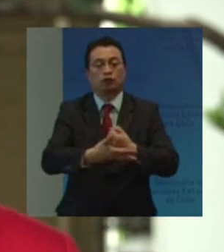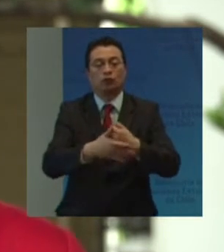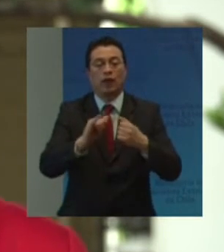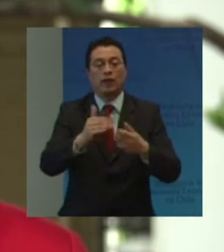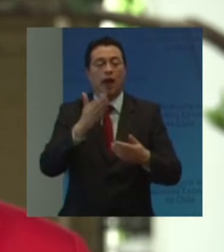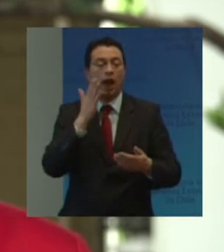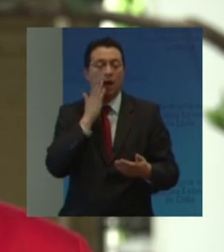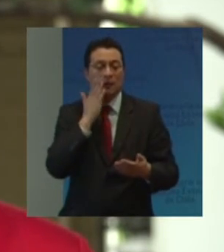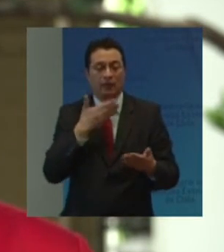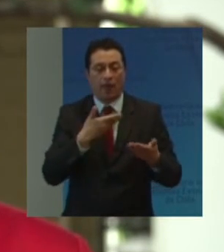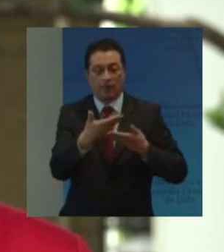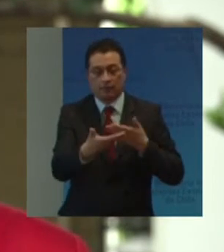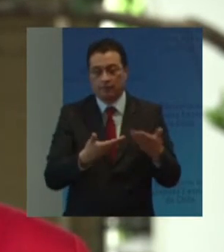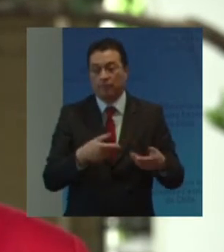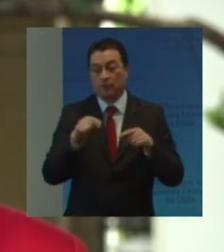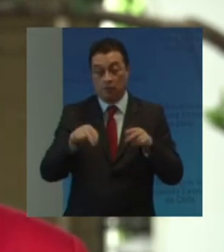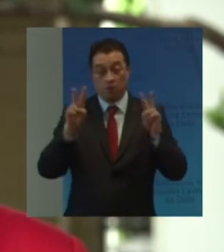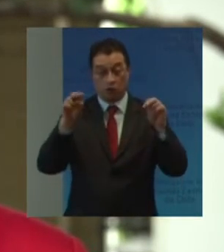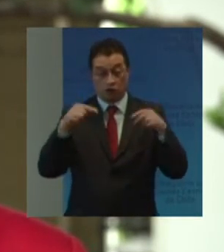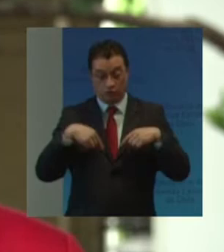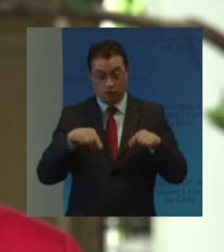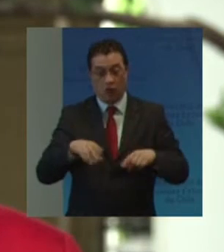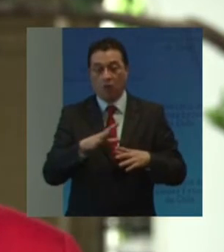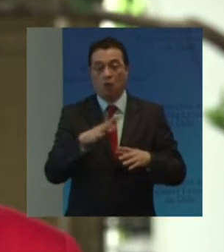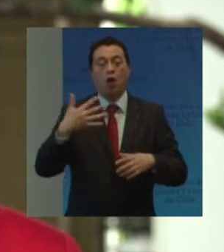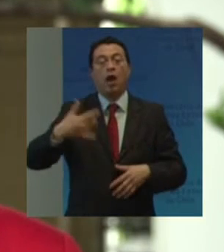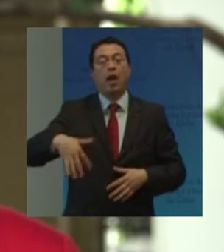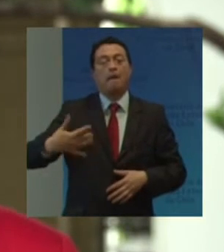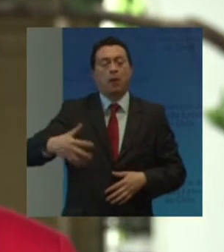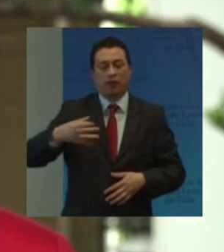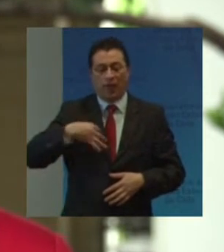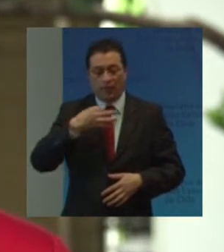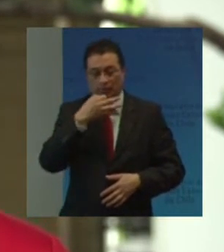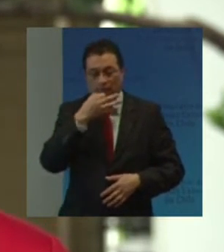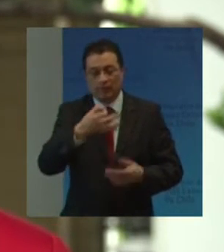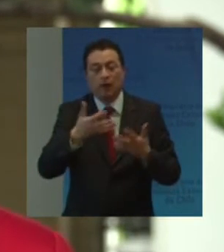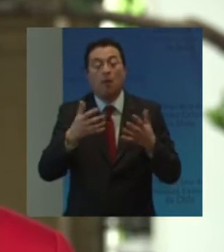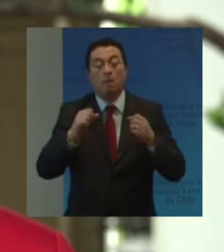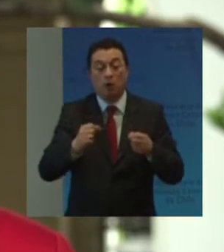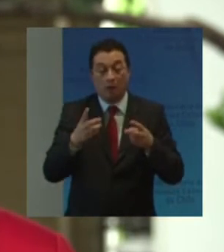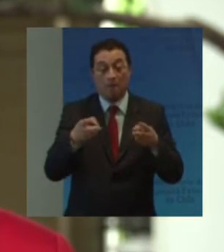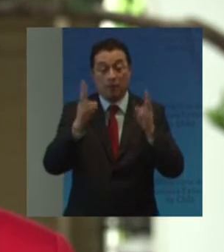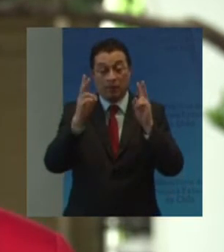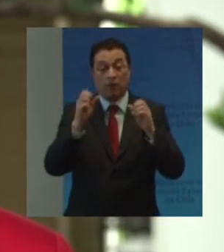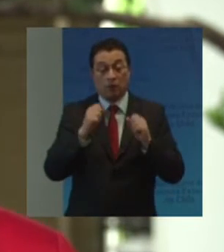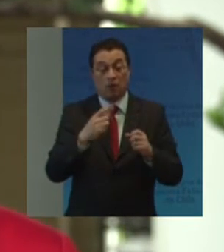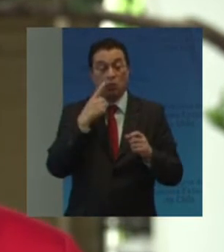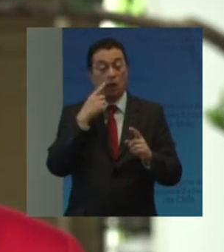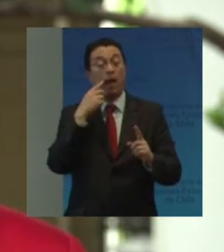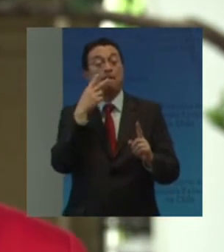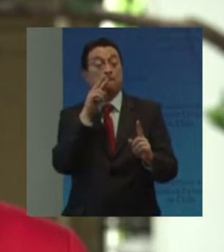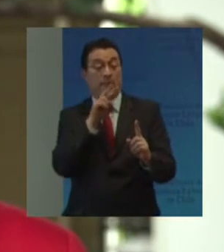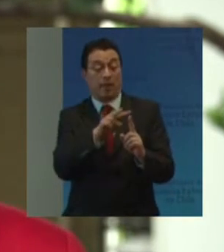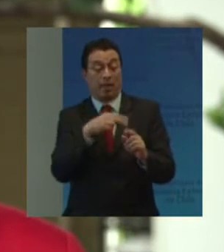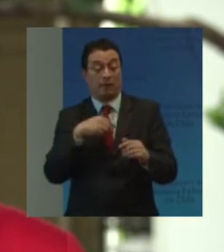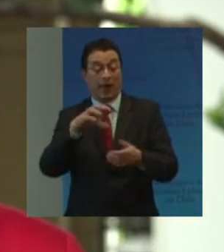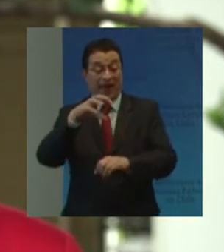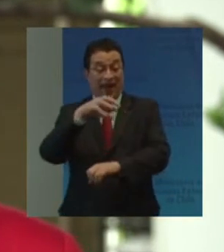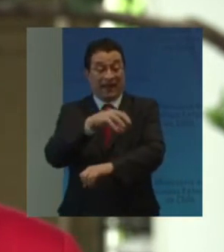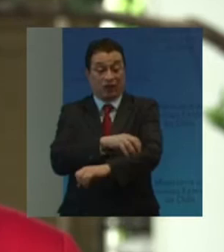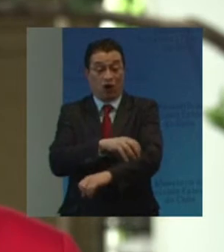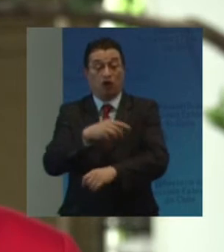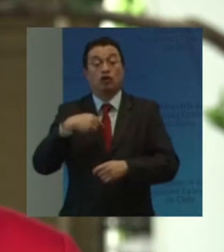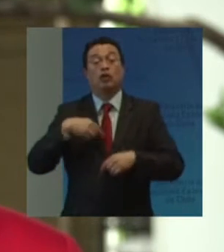El motivo Que hoy nos convoca Tiene un gran significado Pues nos permite Efectuar Desde una perspectiva Regional Una